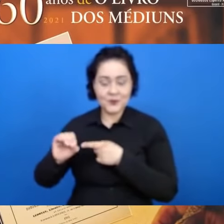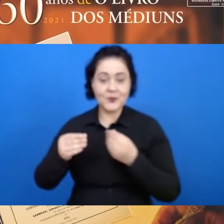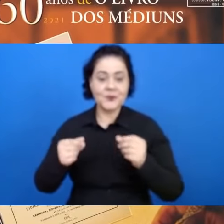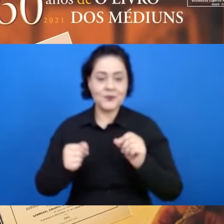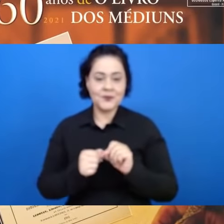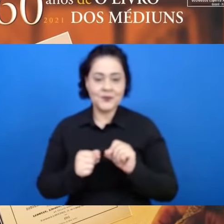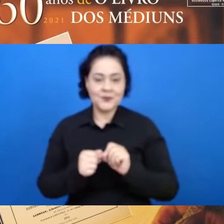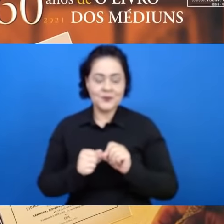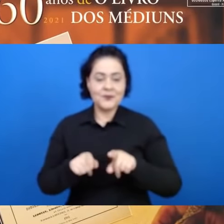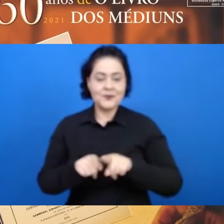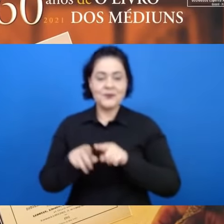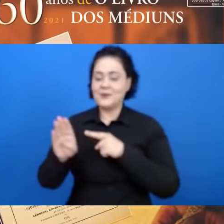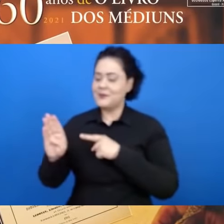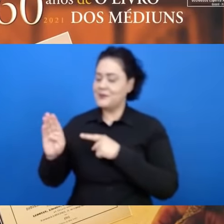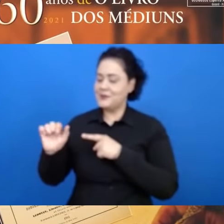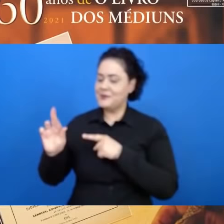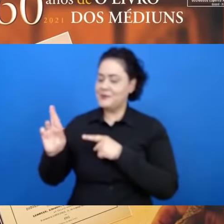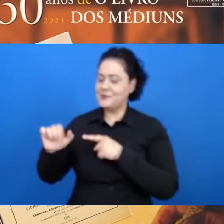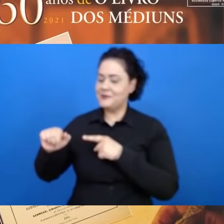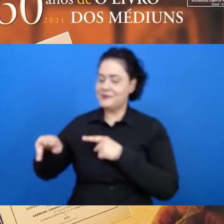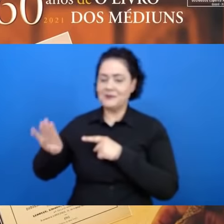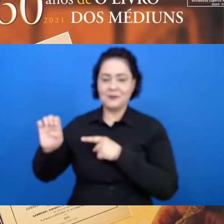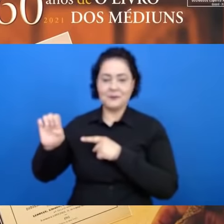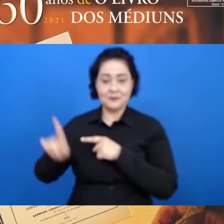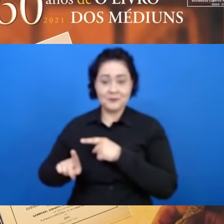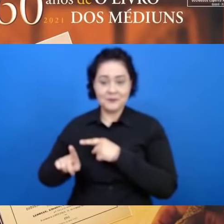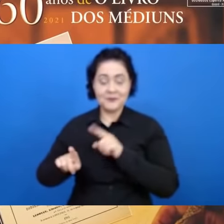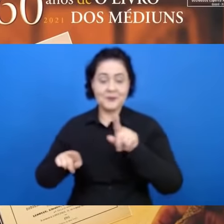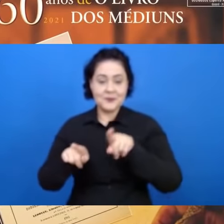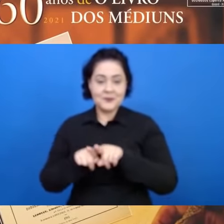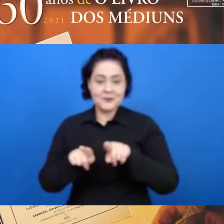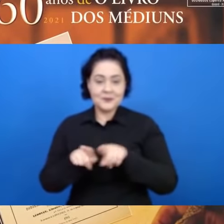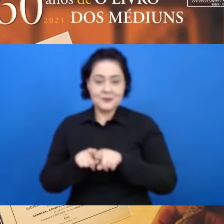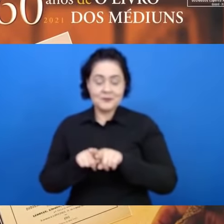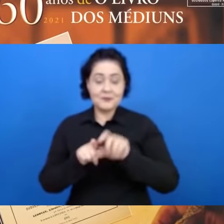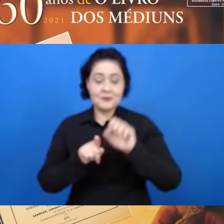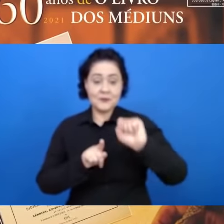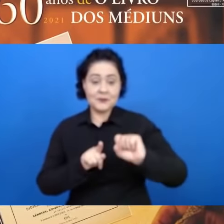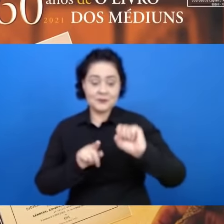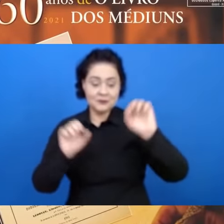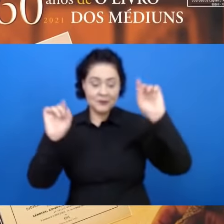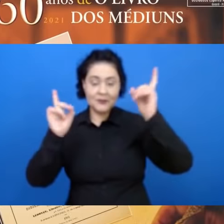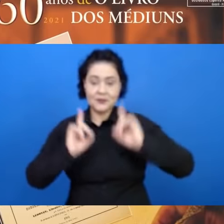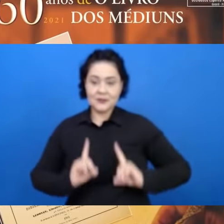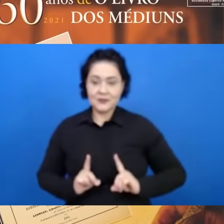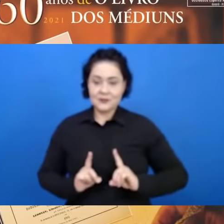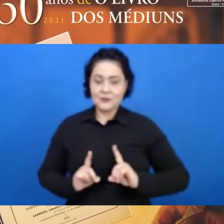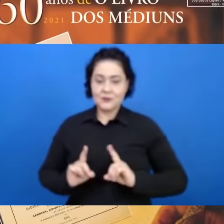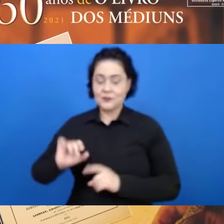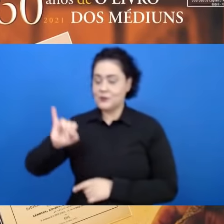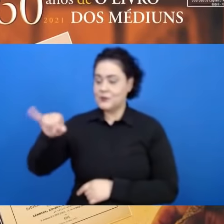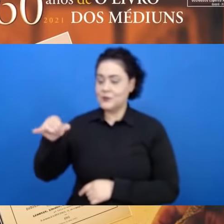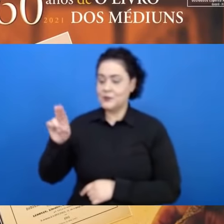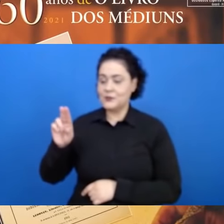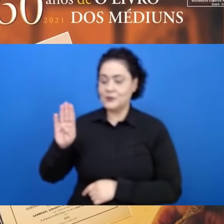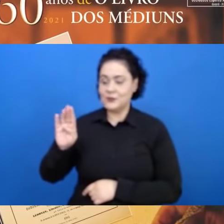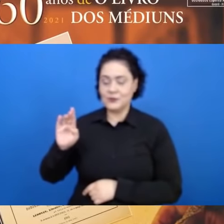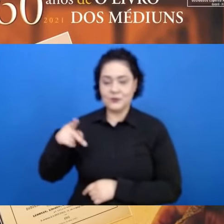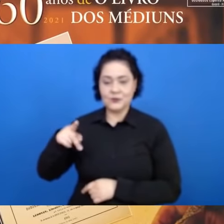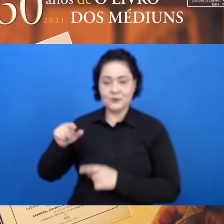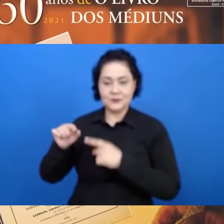Barnabé foi chamado de Zeus ou Júpiter, na versão romana, e ele foi chamado de Mercúrio, mas não se deixou iludir,